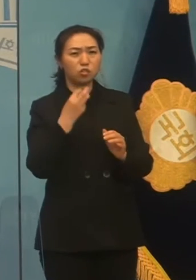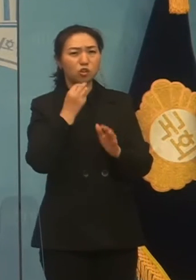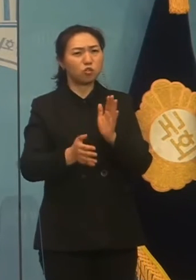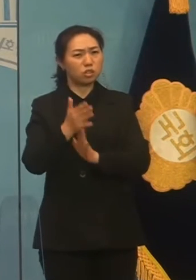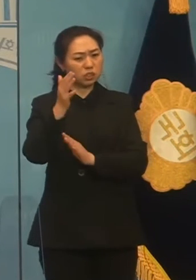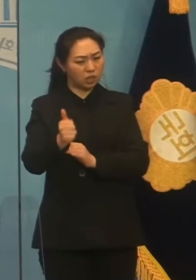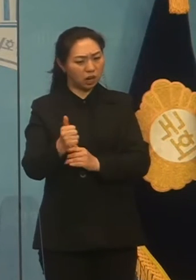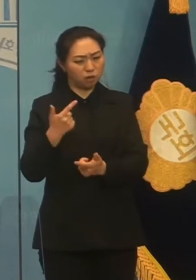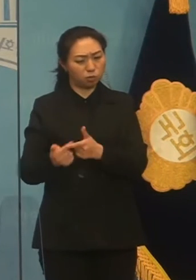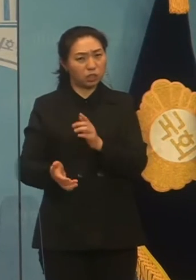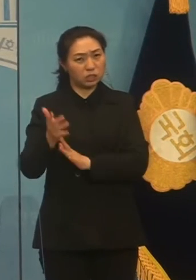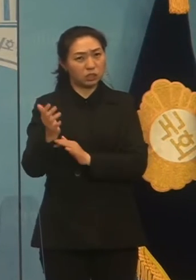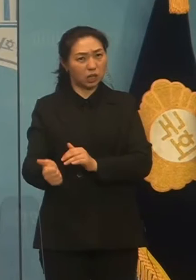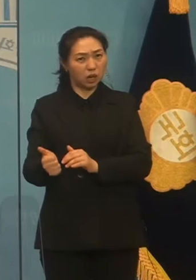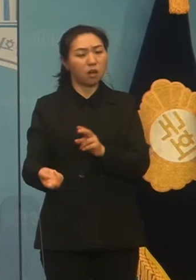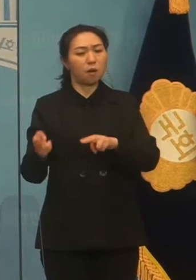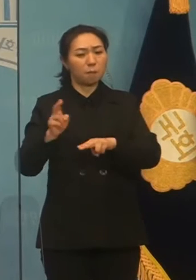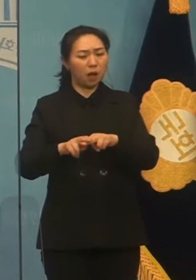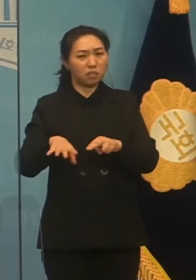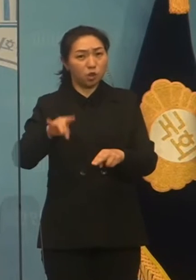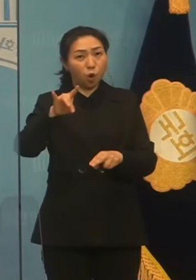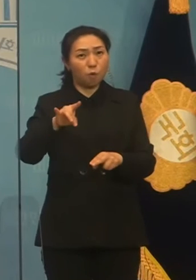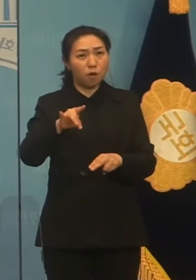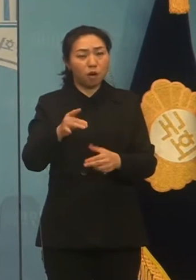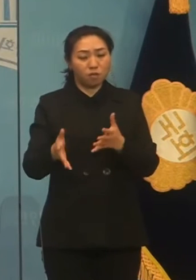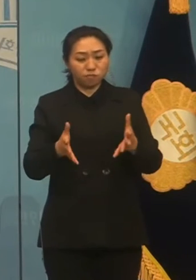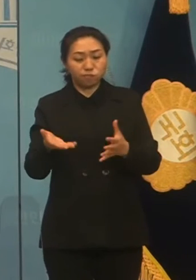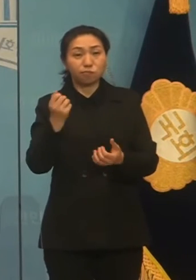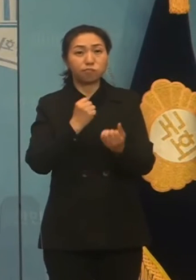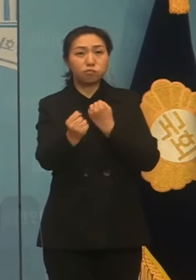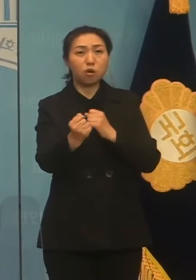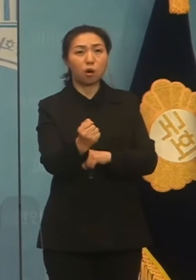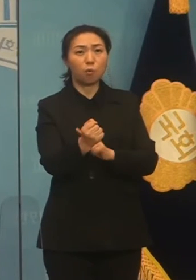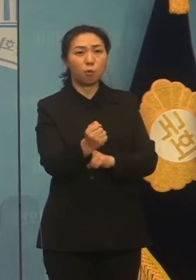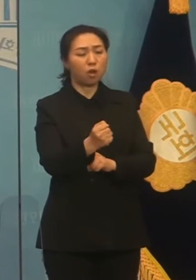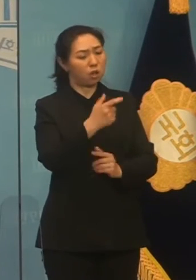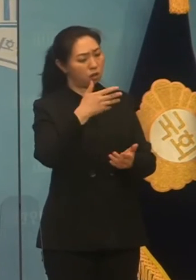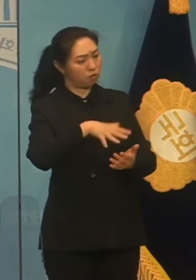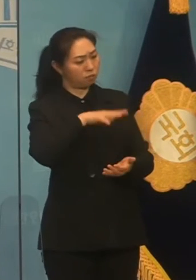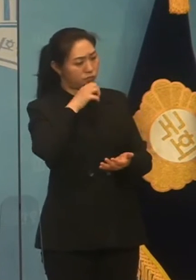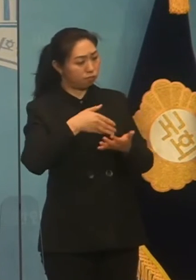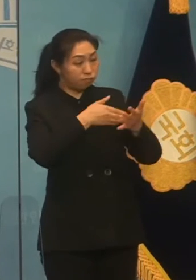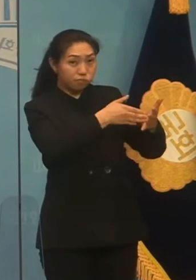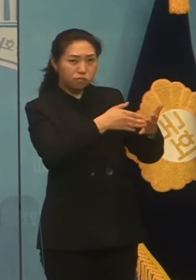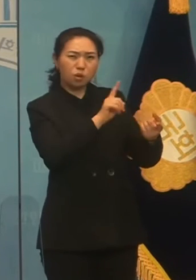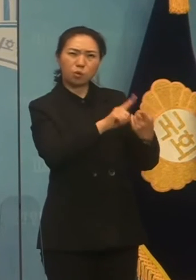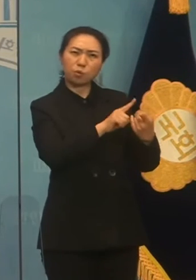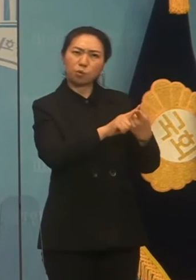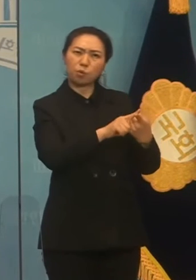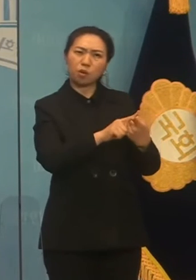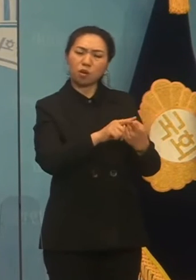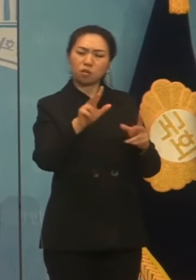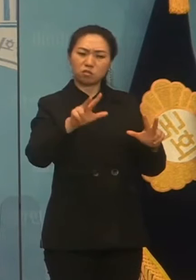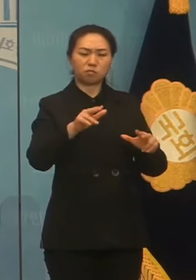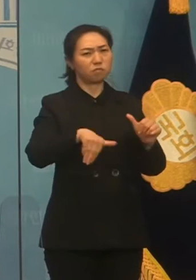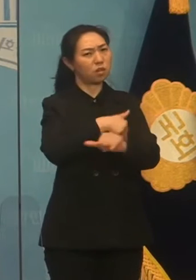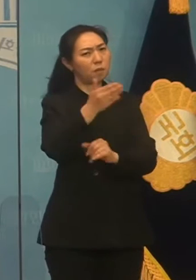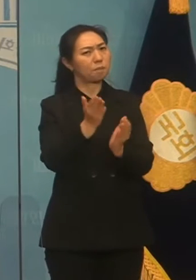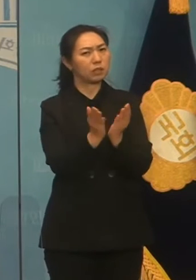시정 초기에 시민들의 삶을 돌보기 위해 도장한 상황에서 심히 부적절한 발언입니다.